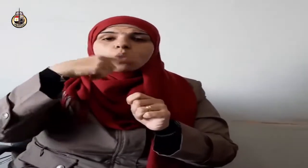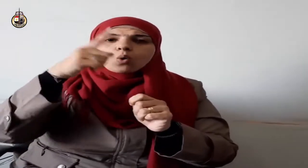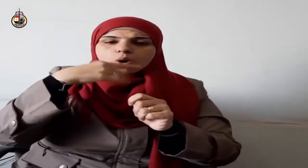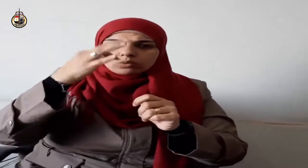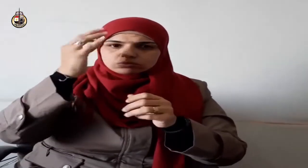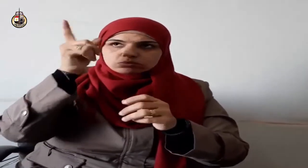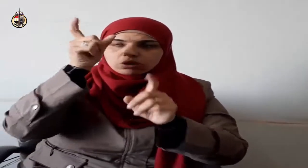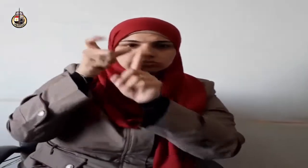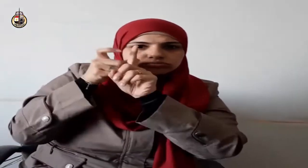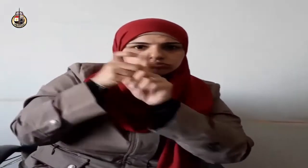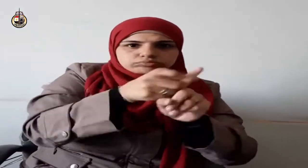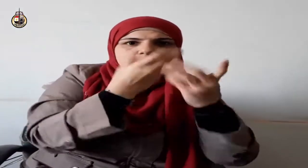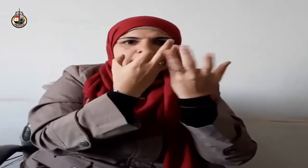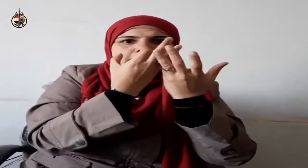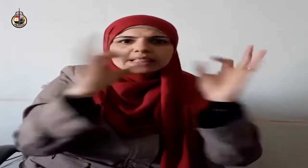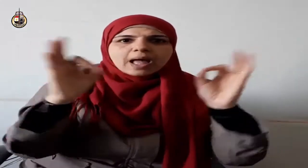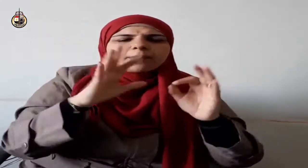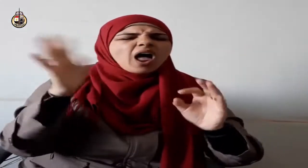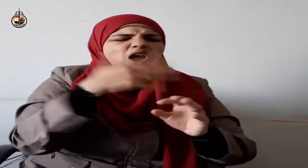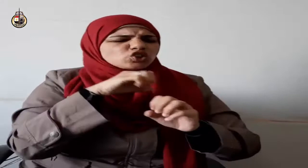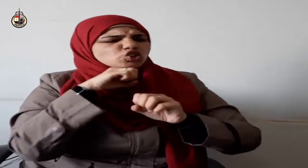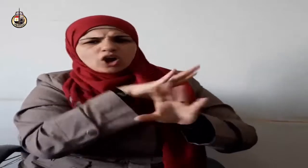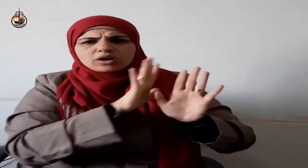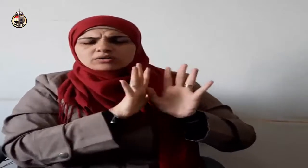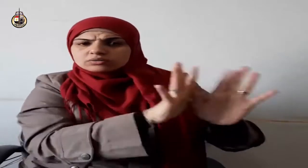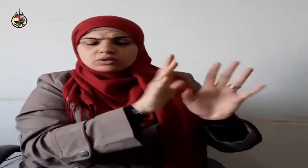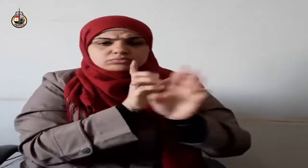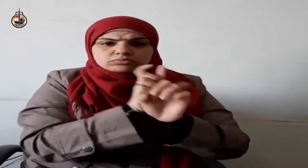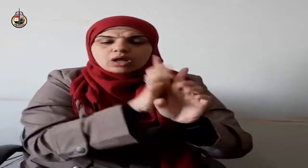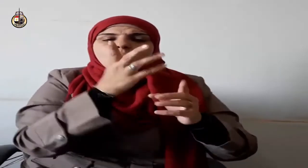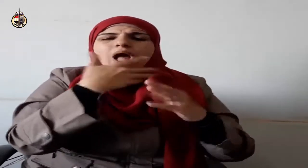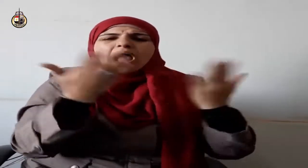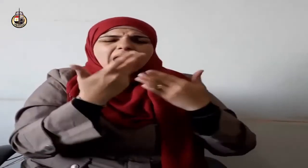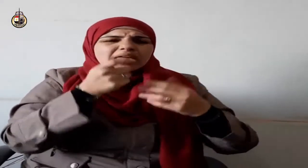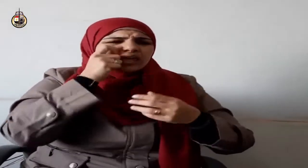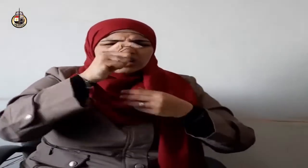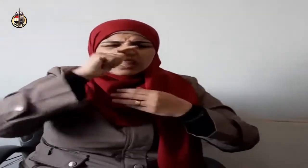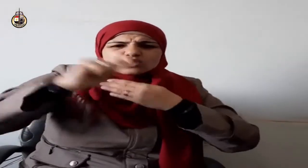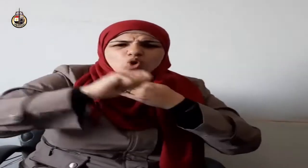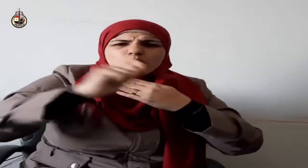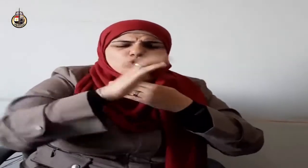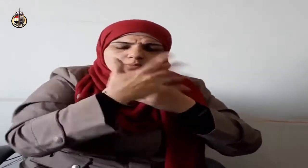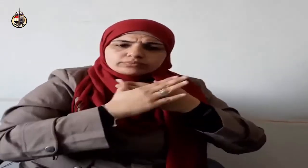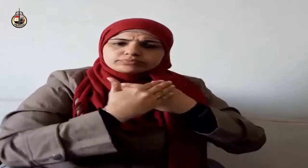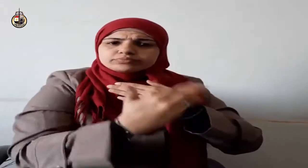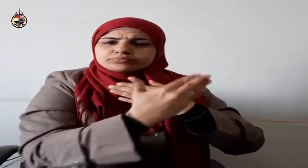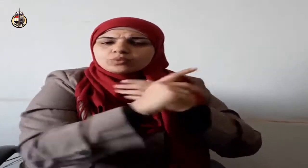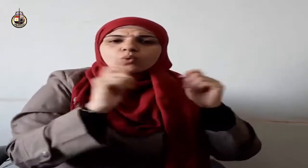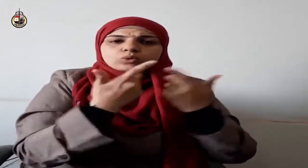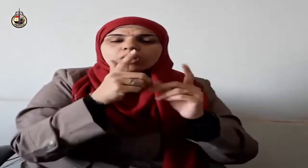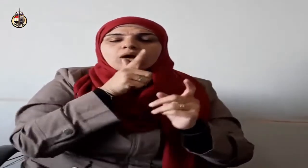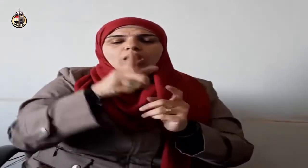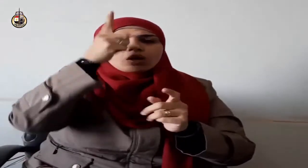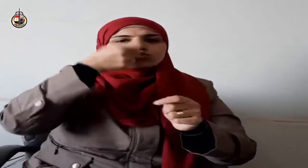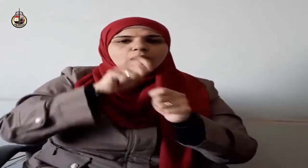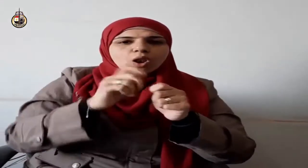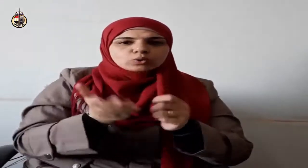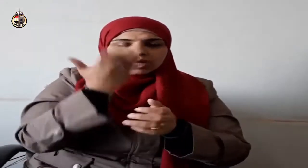الدين إخوة الإسلام إن للمعية آثارا عظيمة يجني